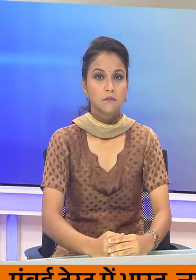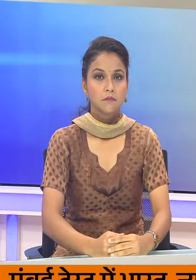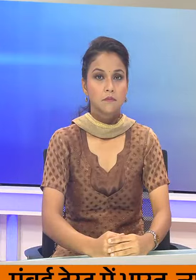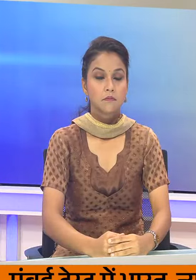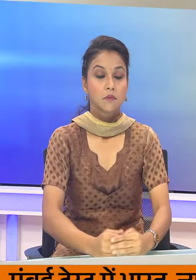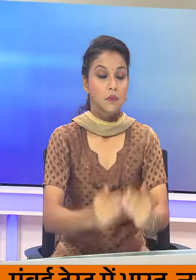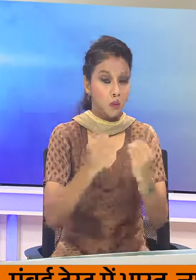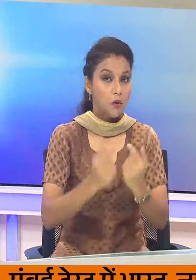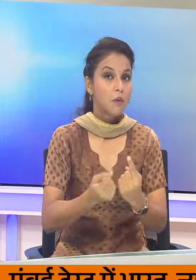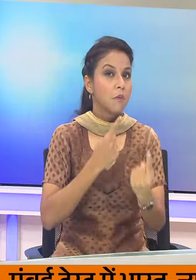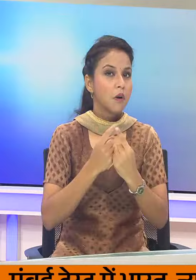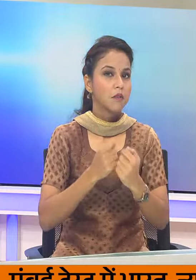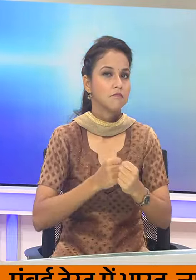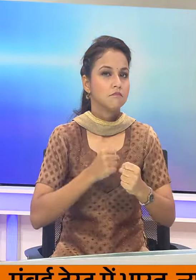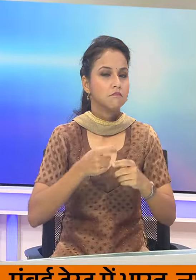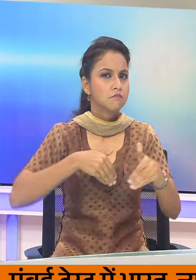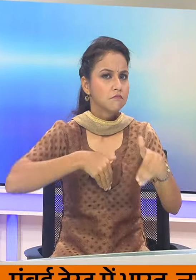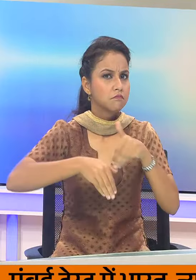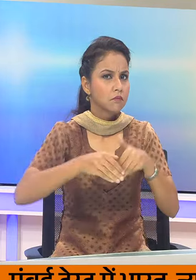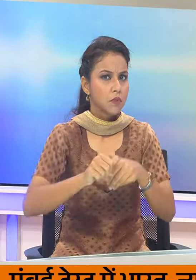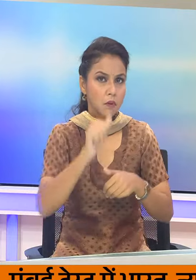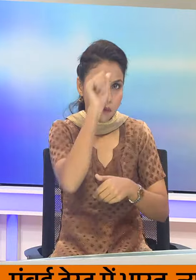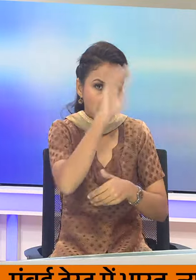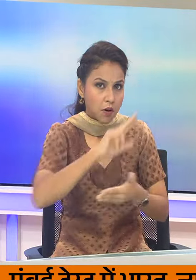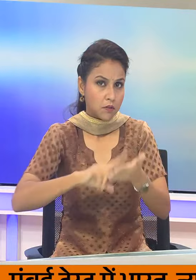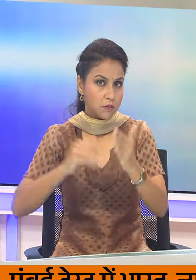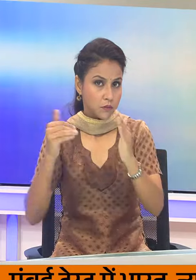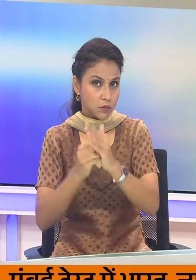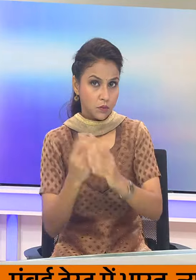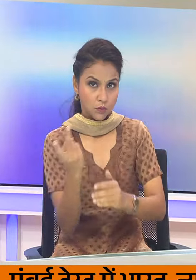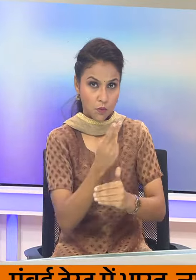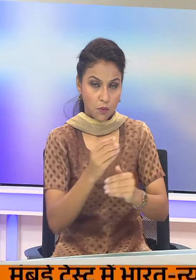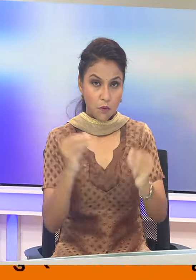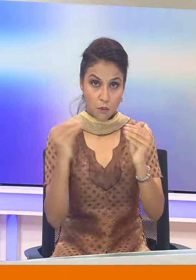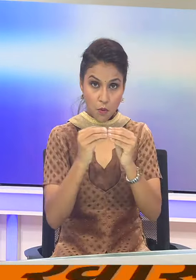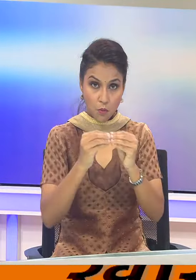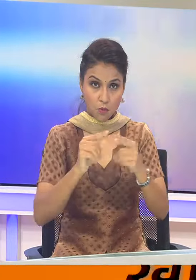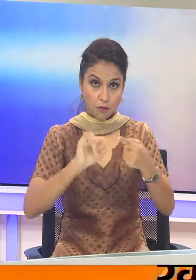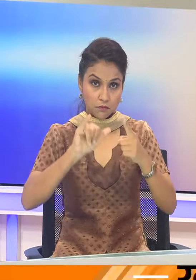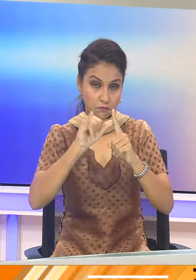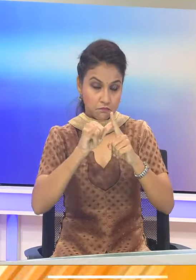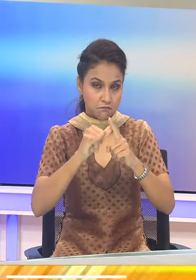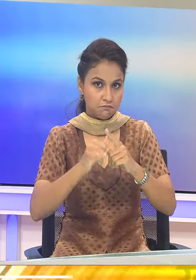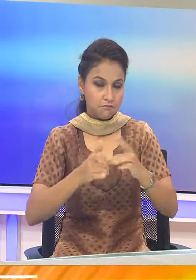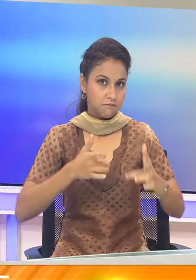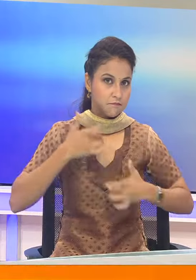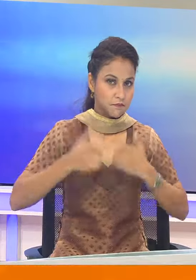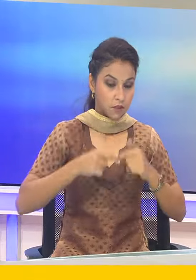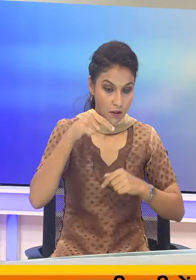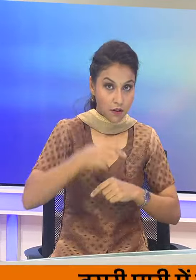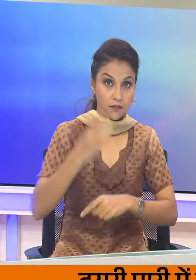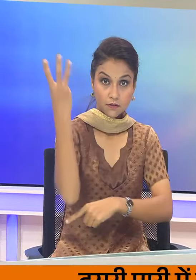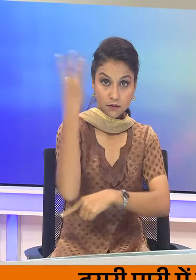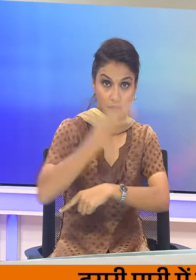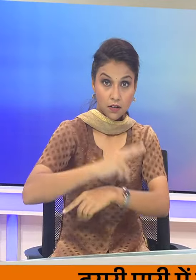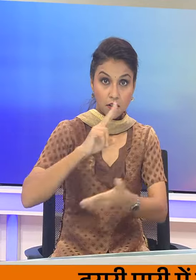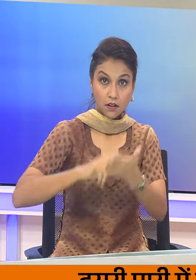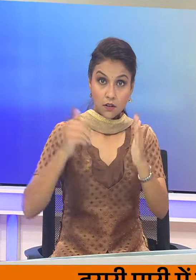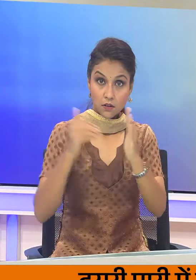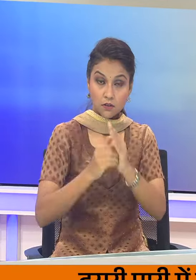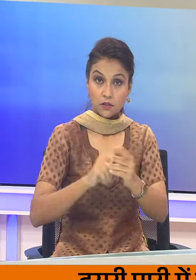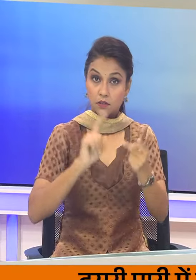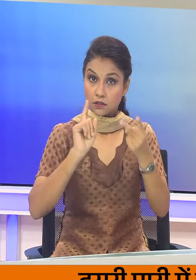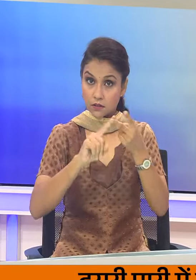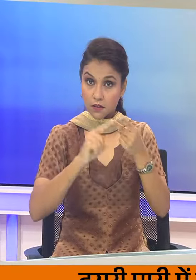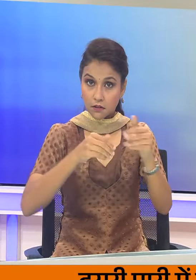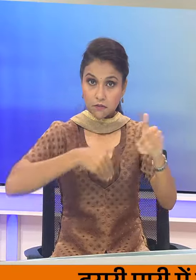और अब बात क्रिकेट को लेकर भायत और न्यूजिलेंड के बीच खेला जा रहा मुंबई टेस्ट रोमान्चक दौर में पहुँचा आज तो इस्वे दिन न्यूजिलेंड अपनी दूसरी